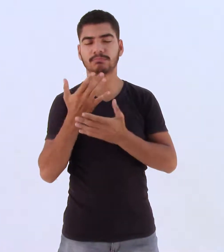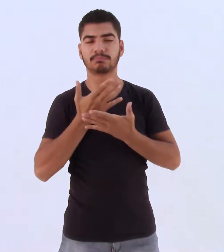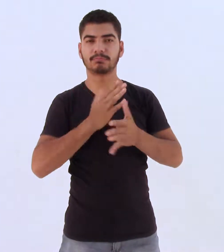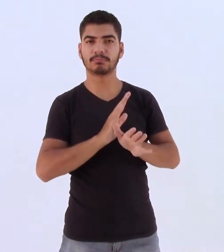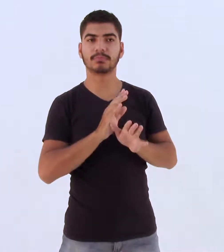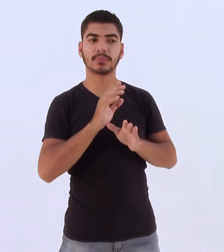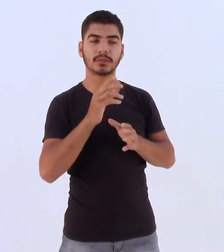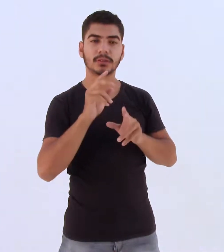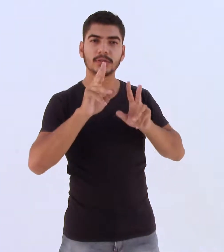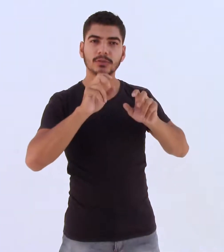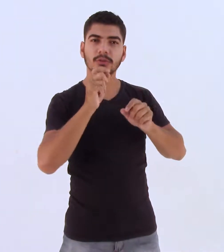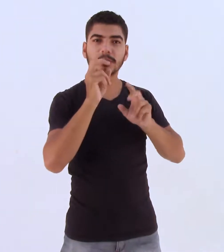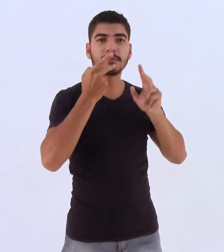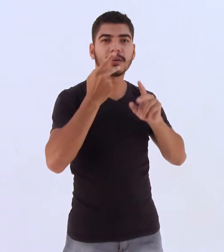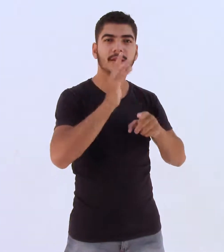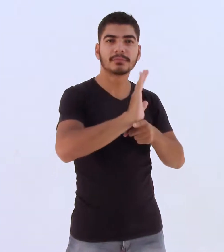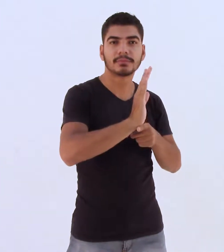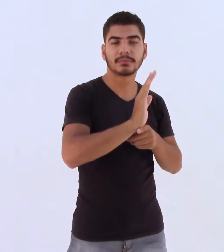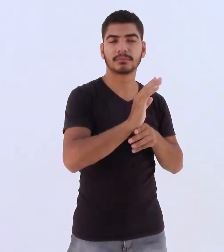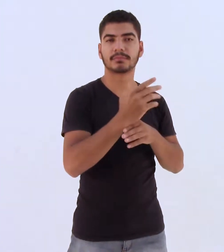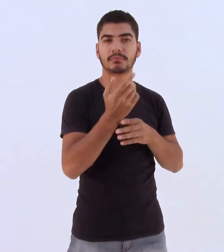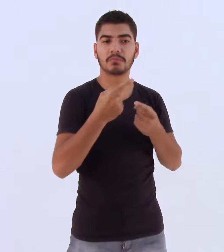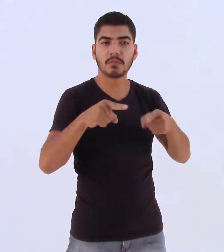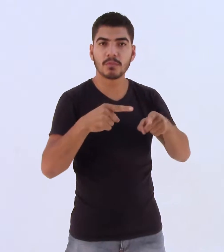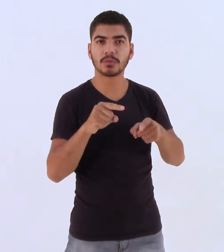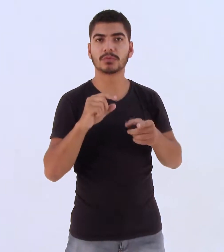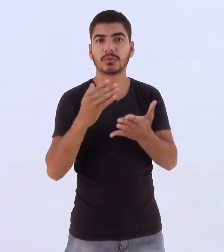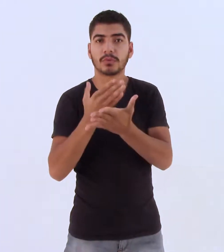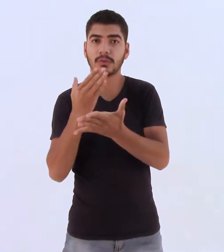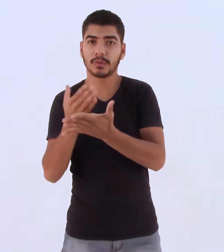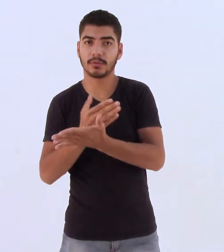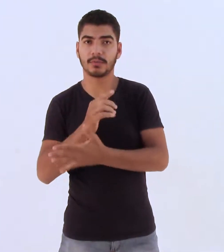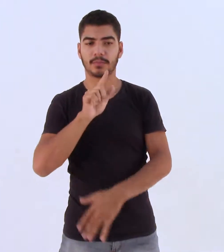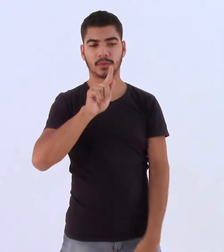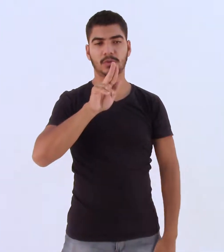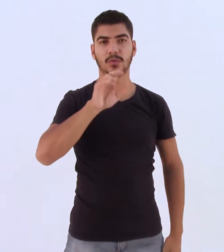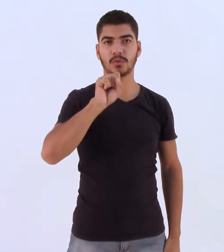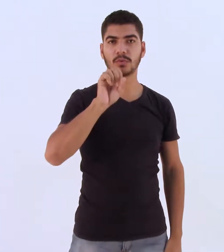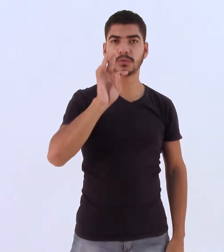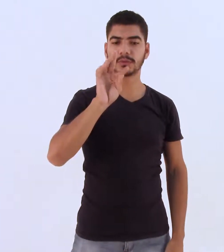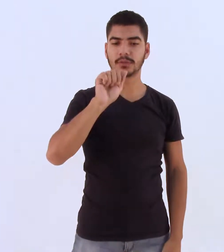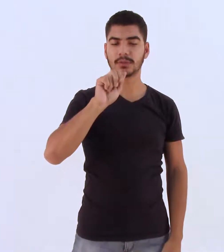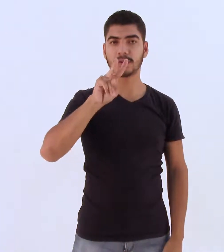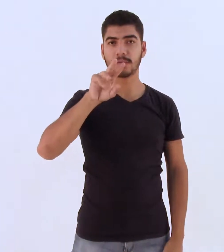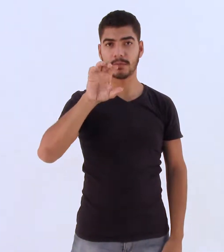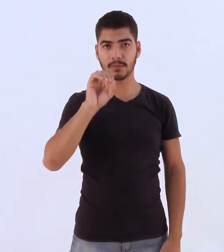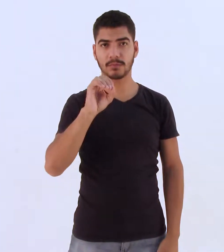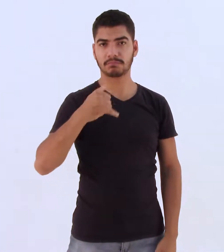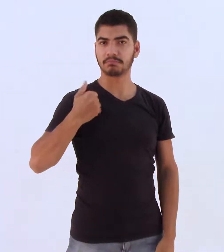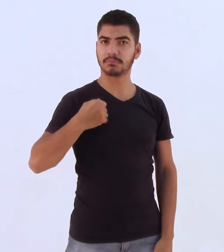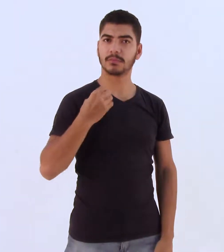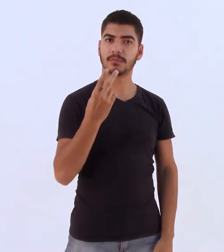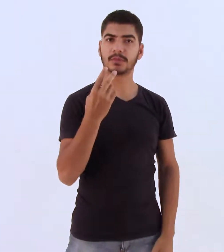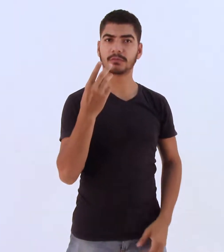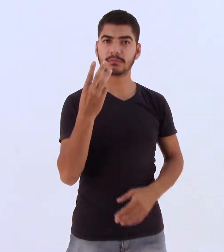quando se trata de cinema, música e livros. Para Gustavo Manciop, 23 anos, cinéfilo de carteirinha,